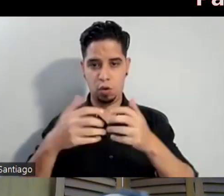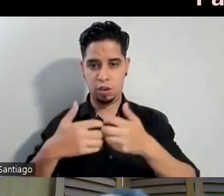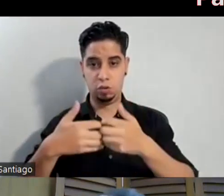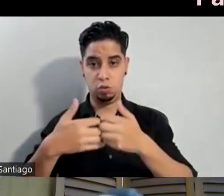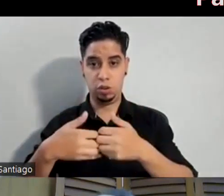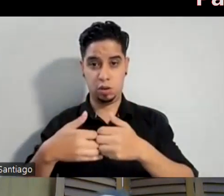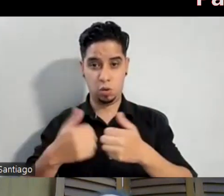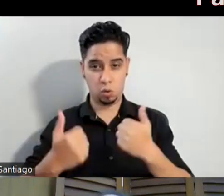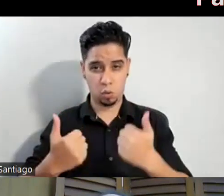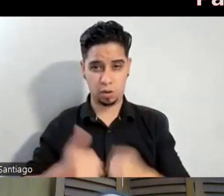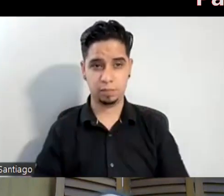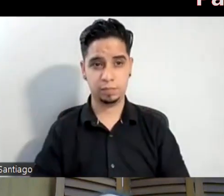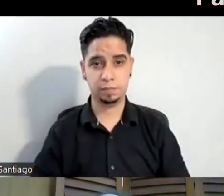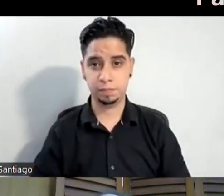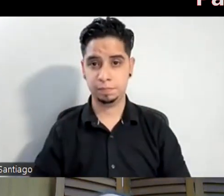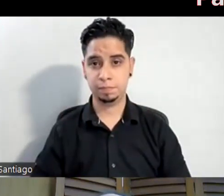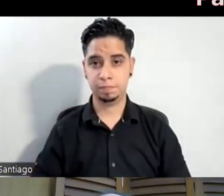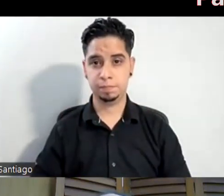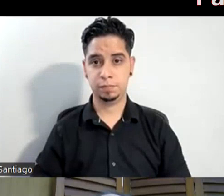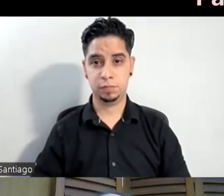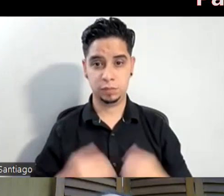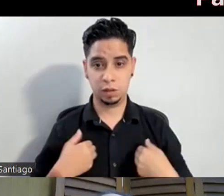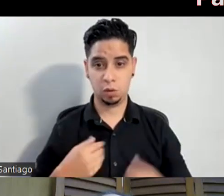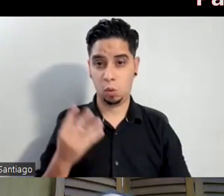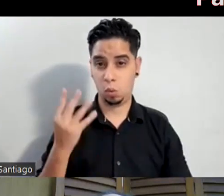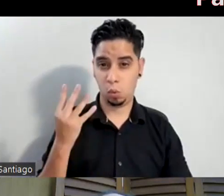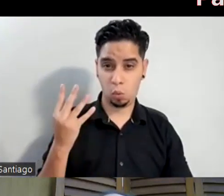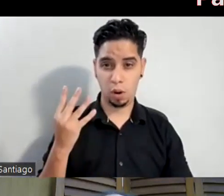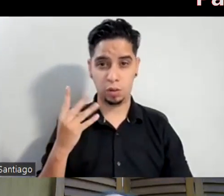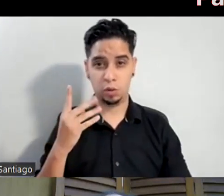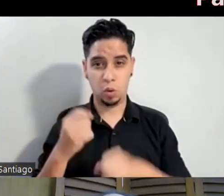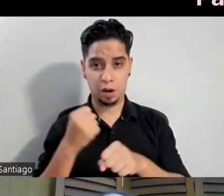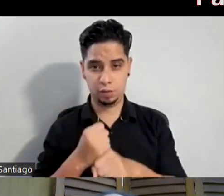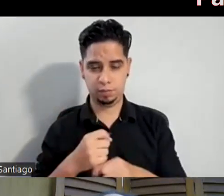Hay cuatro años. ¿Ok? Ok. 1997.